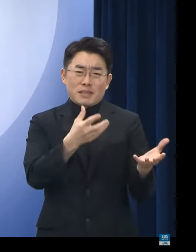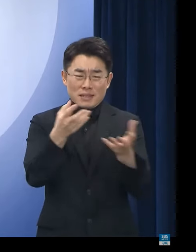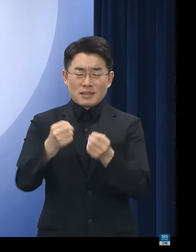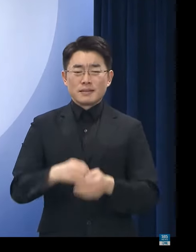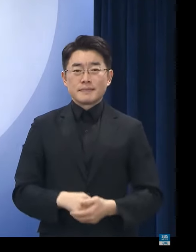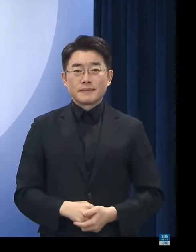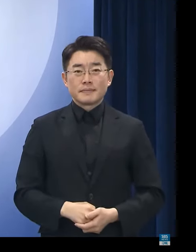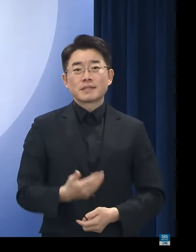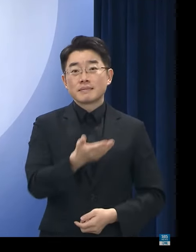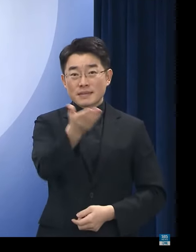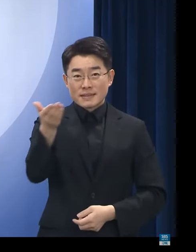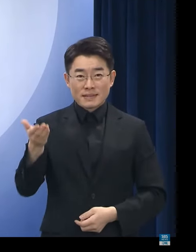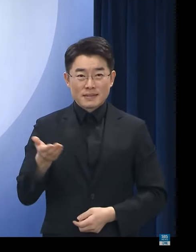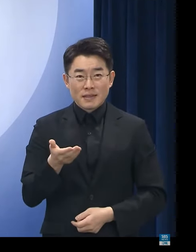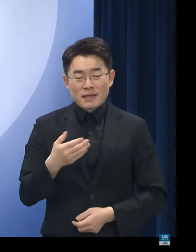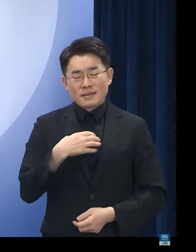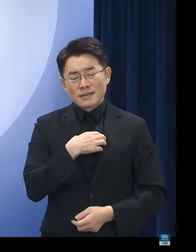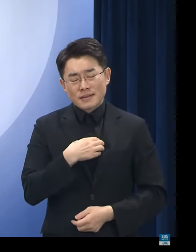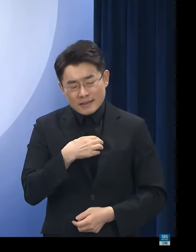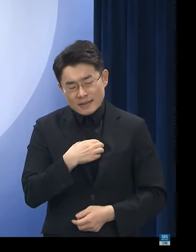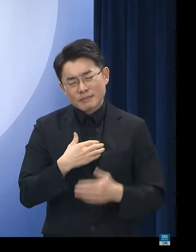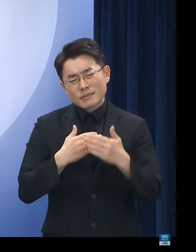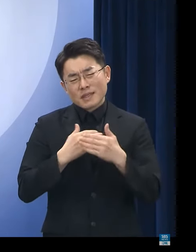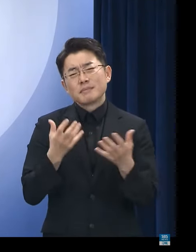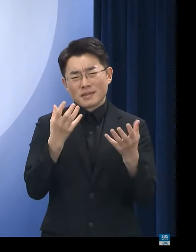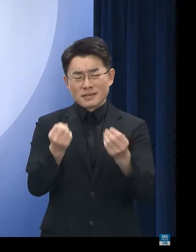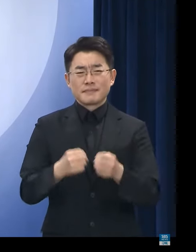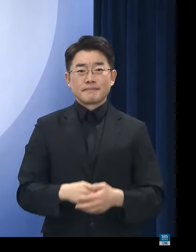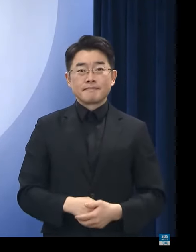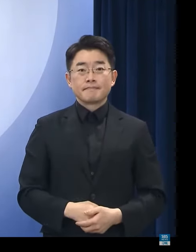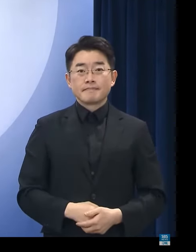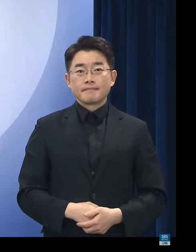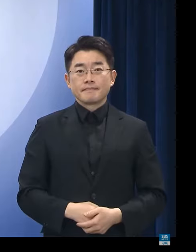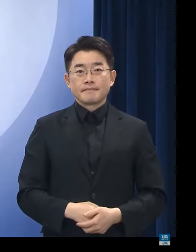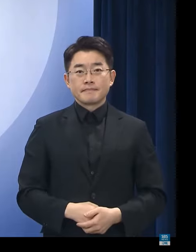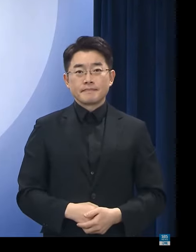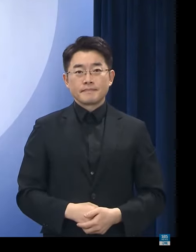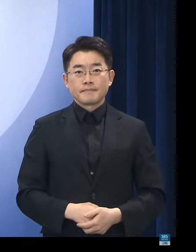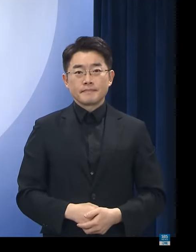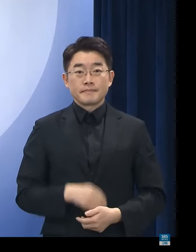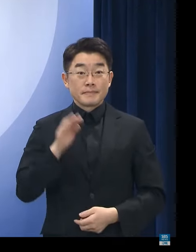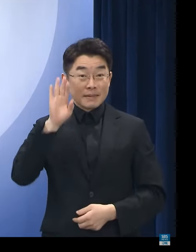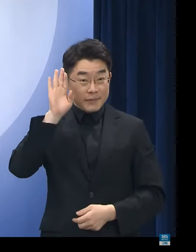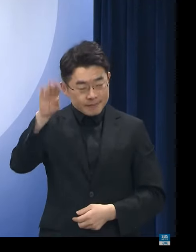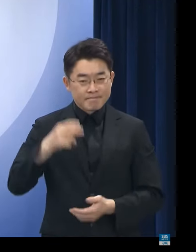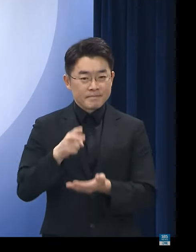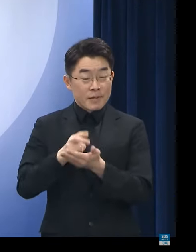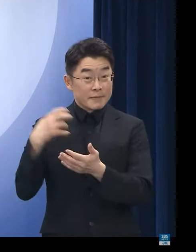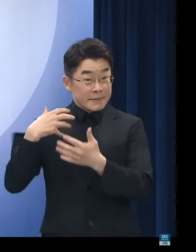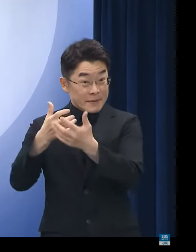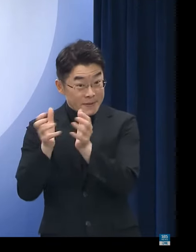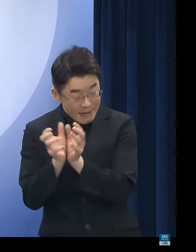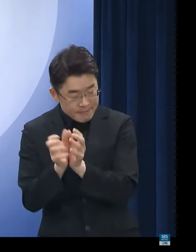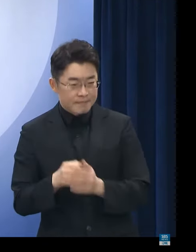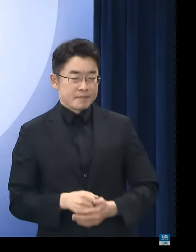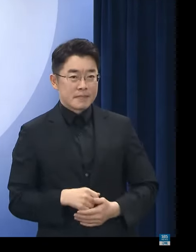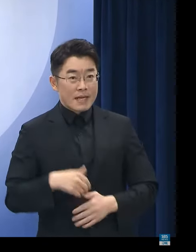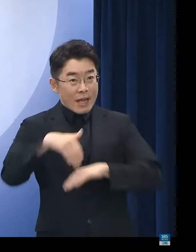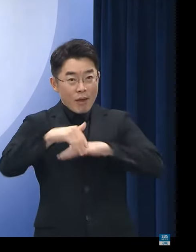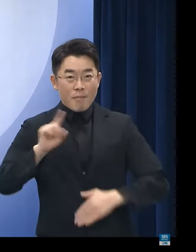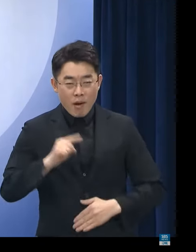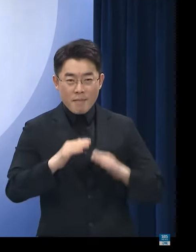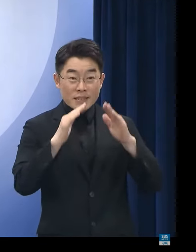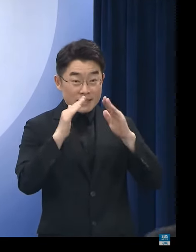국민들의 염려와 불안은 여전한 상황입니다. 앞으로도 법무부는 의식주의 기본인 주거의 안정을